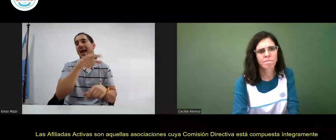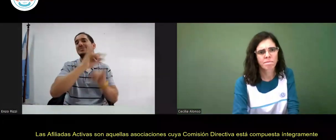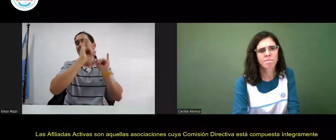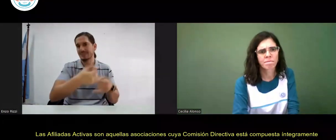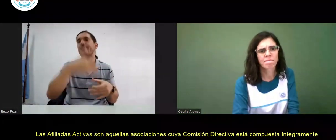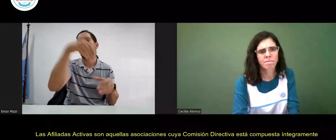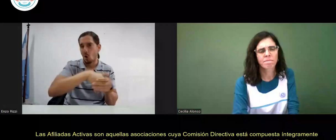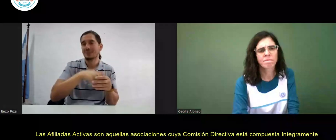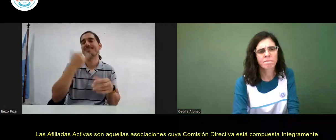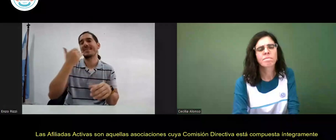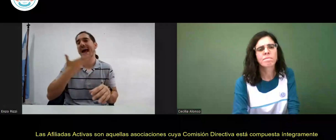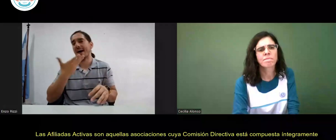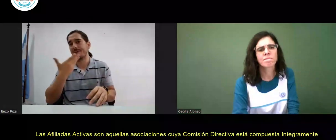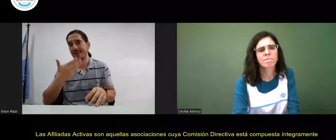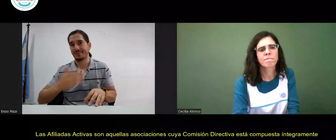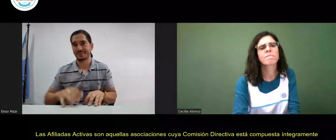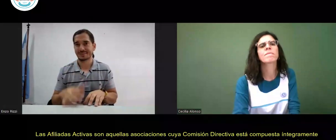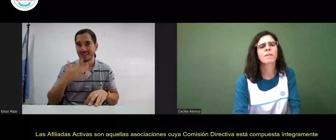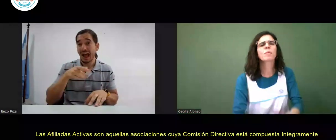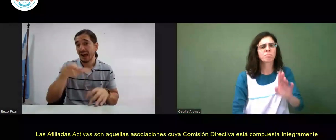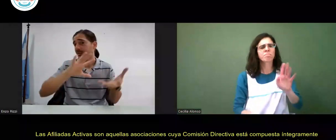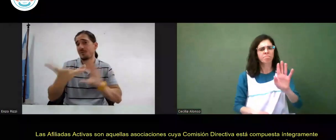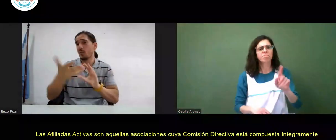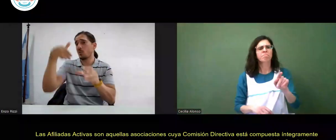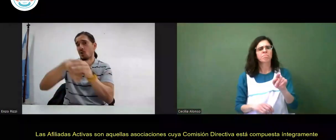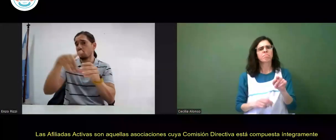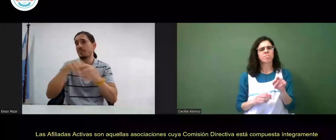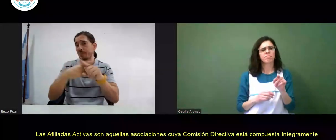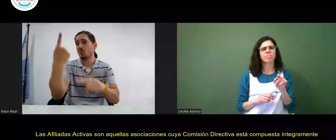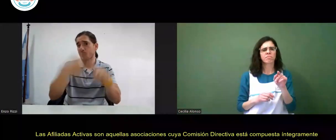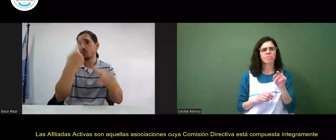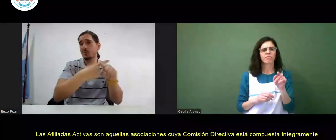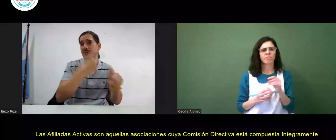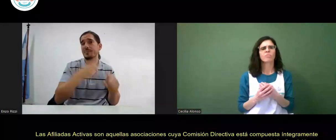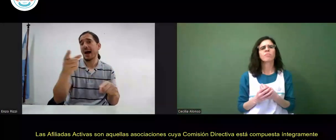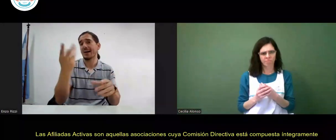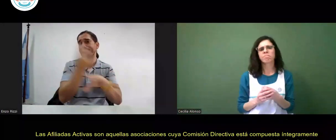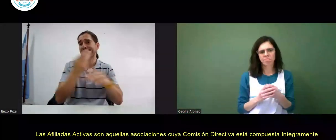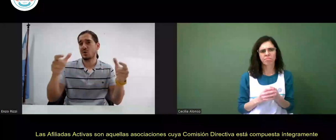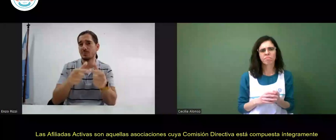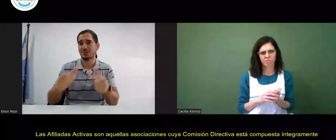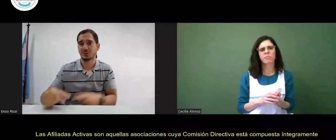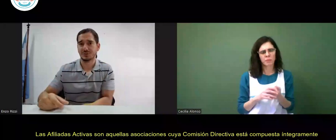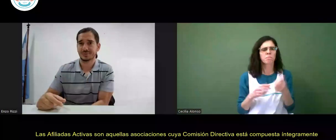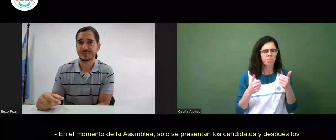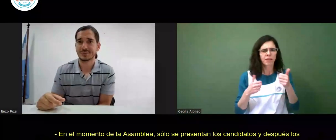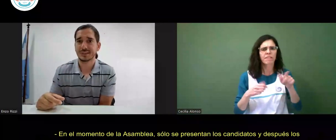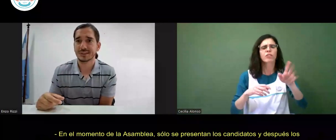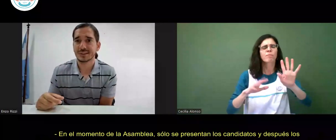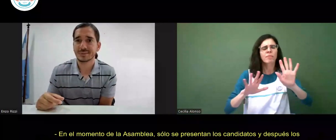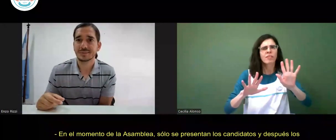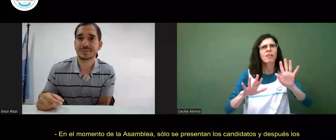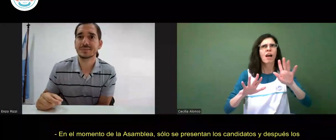íntegramente por personas sordas estas tienen voz y voto pueden votar para todos los cargos de la comisión en la